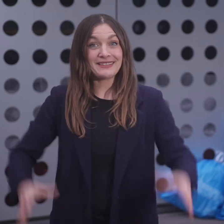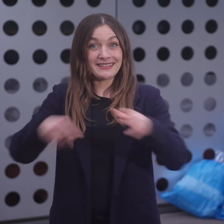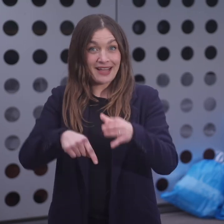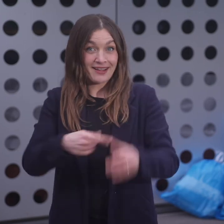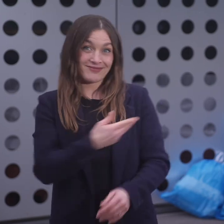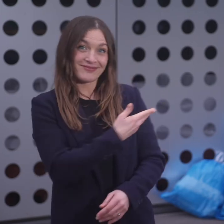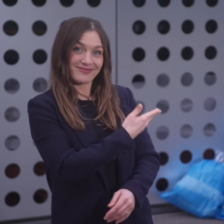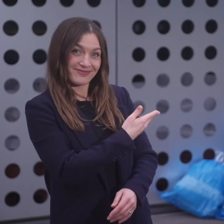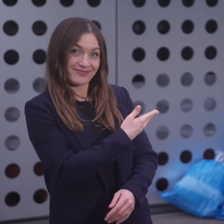Hauskericht